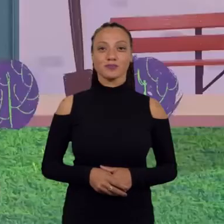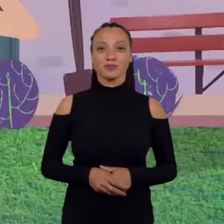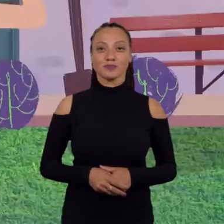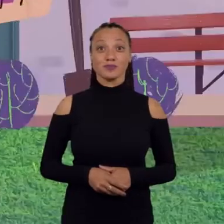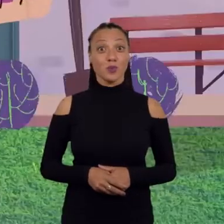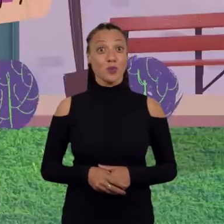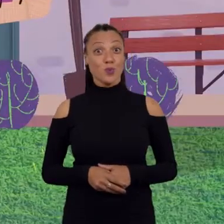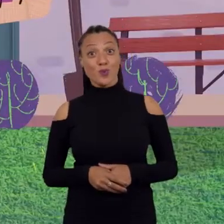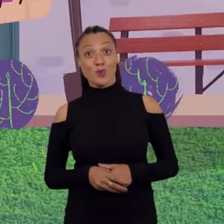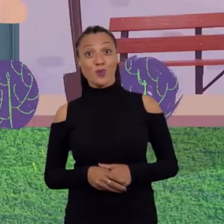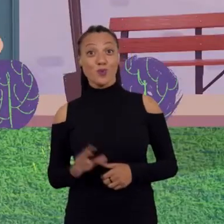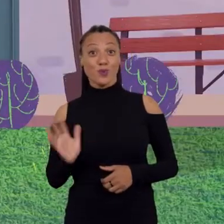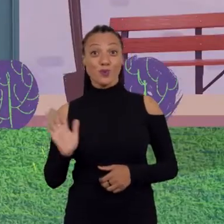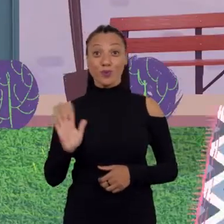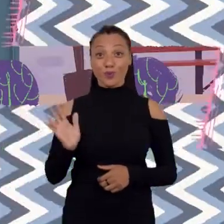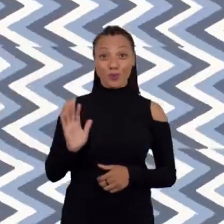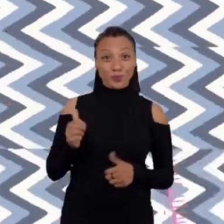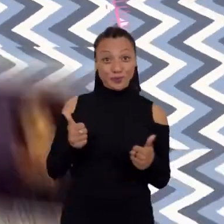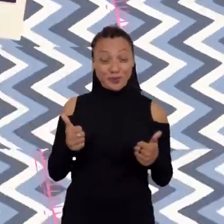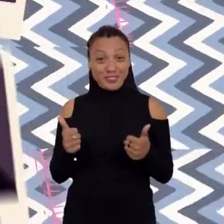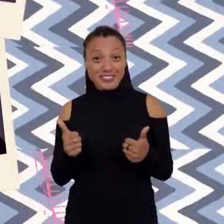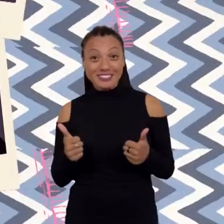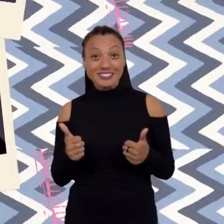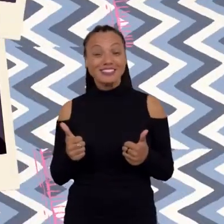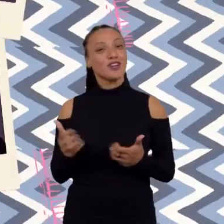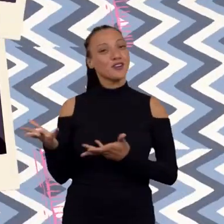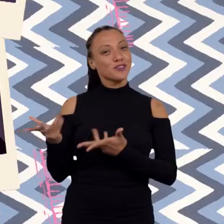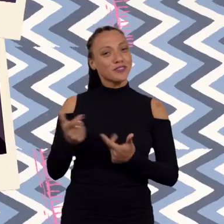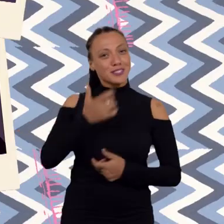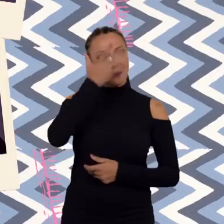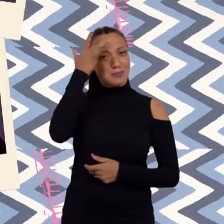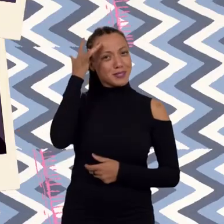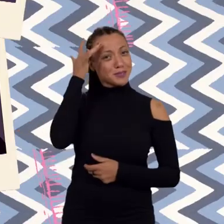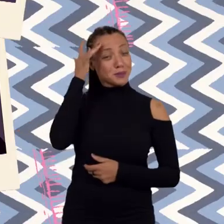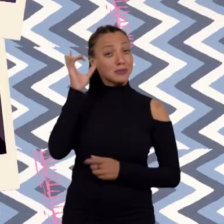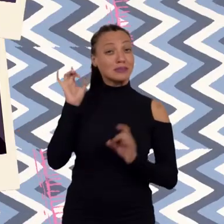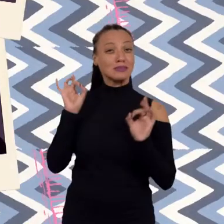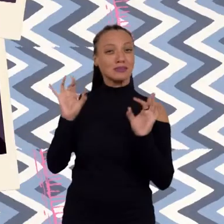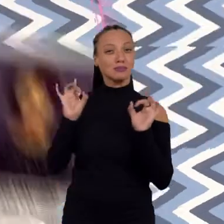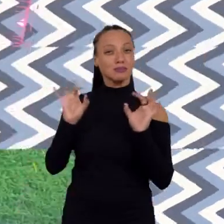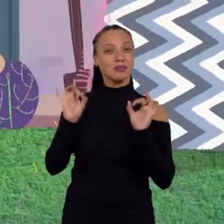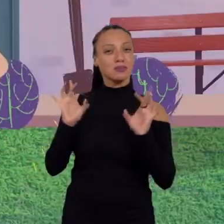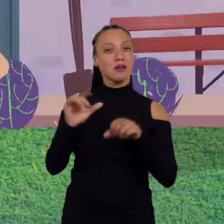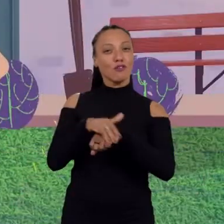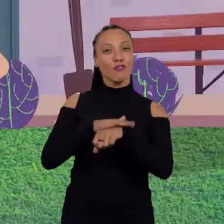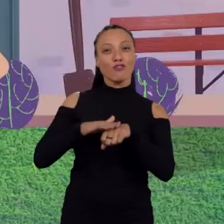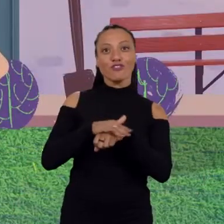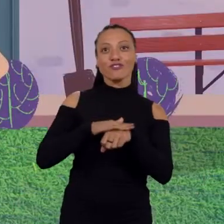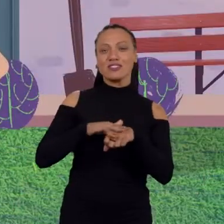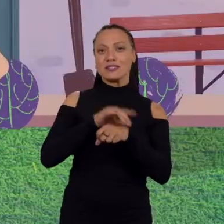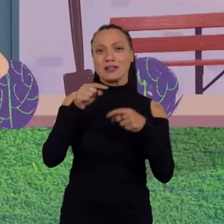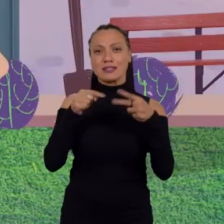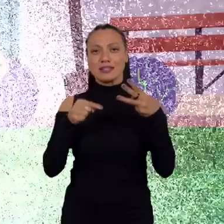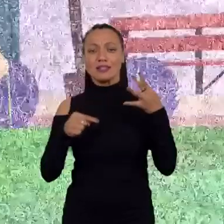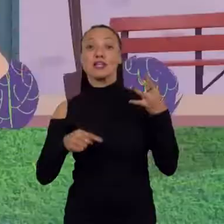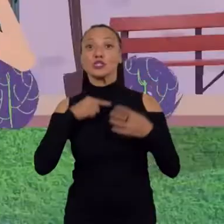Uuuuh! E aí galera! Convidei umas pessoas especiais pra conversarmos sobre aquele monte de dúvidas que ficam